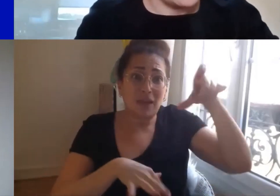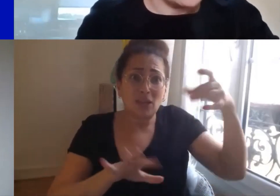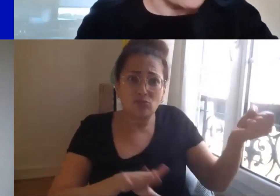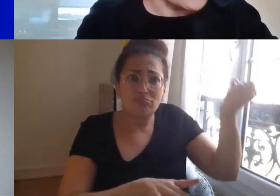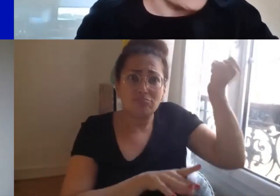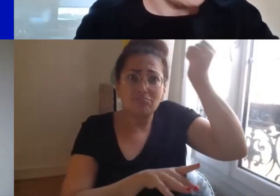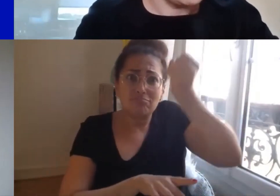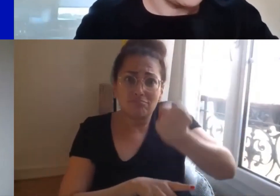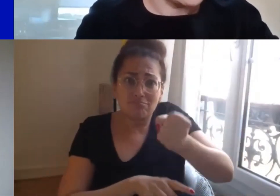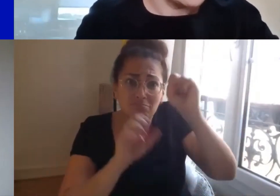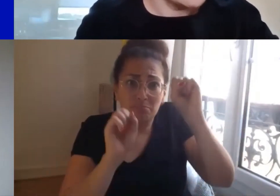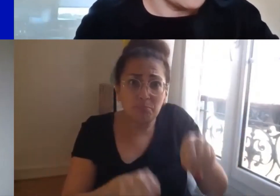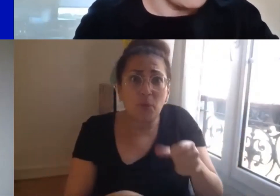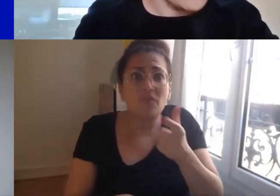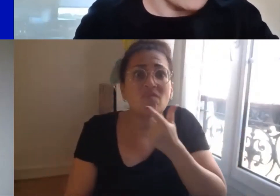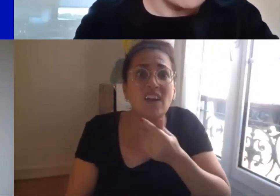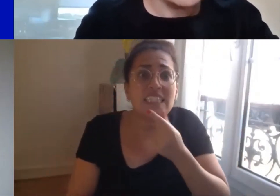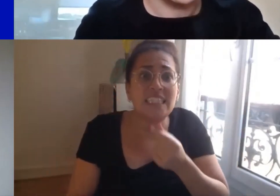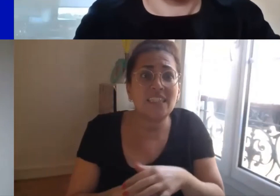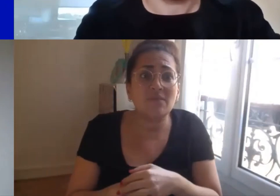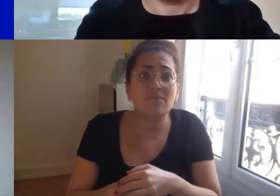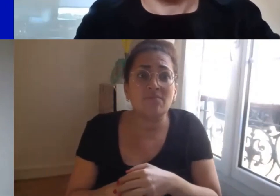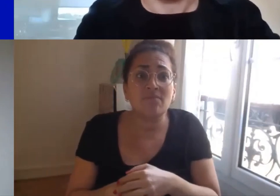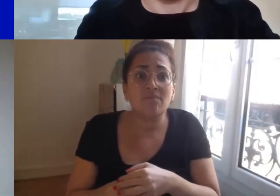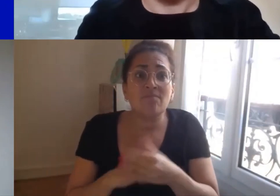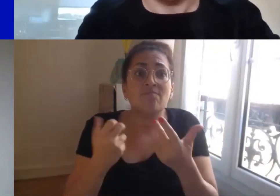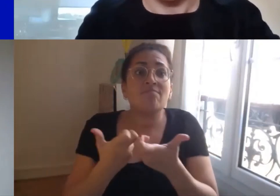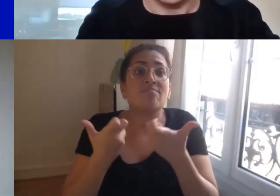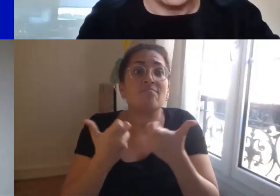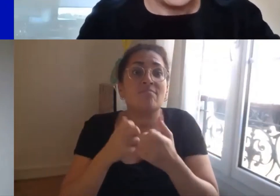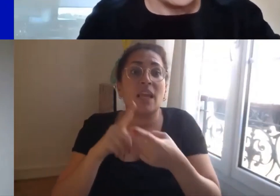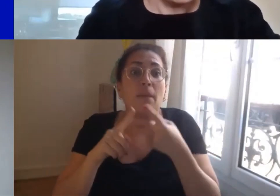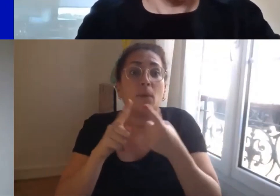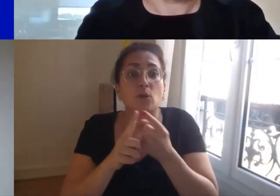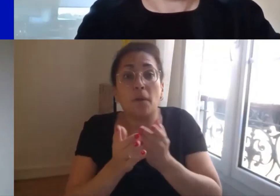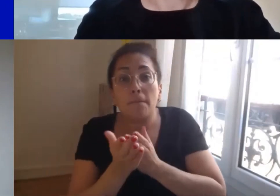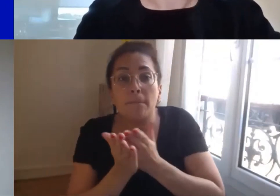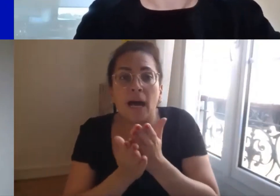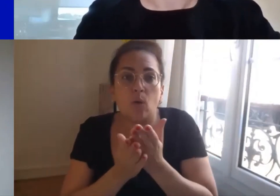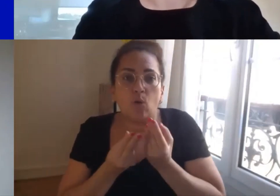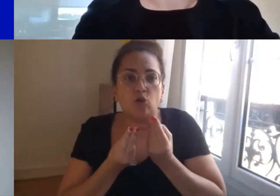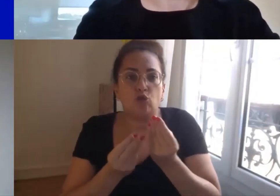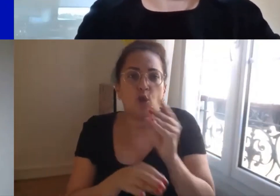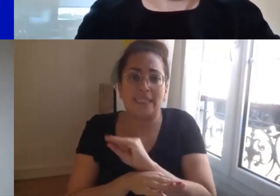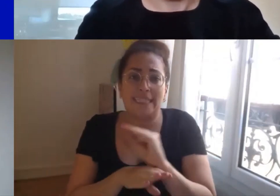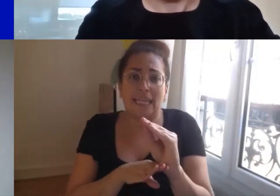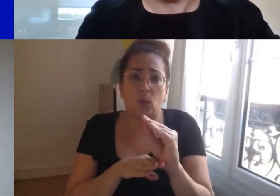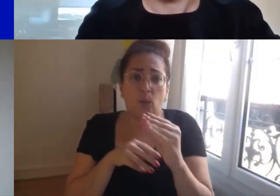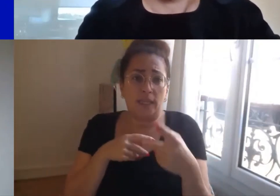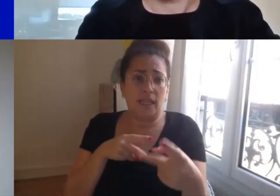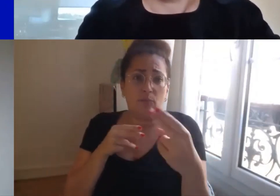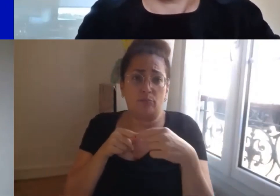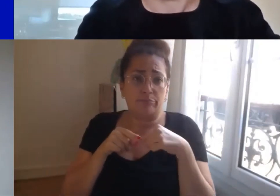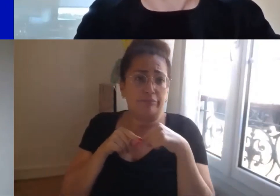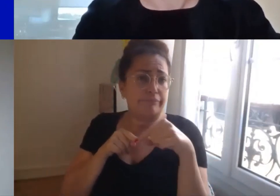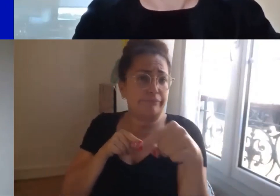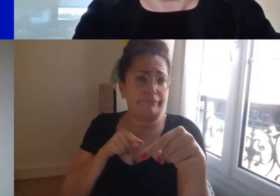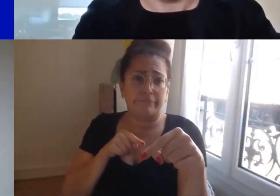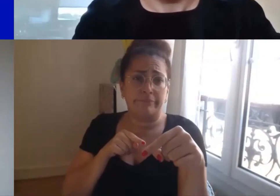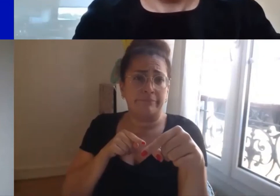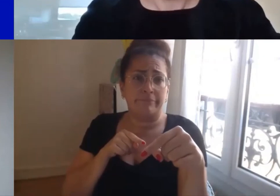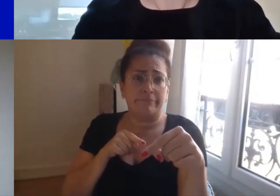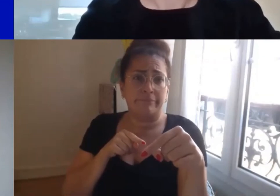sur lequel on souhaite travailler avec vous c'est la sécurisation de parcours lorsqu'on regarde la sécurisation de parcours c'est souvent